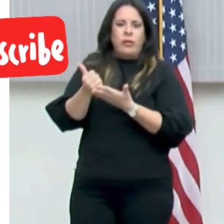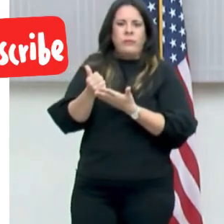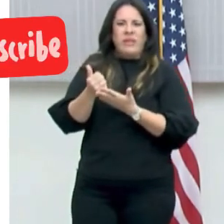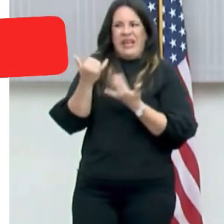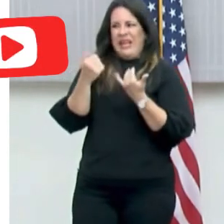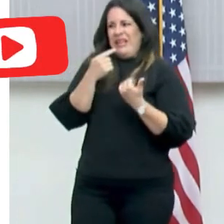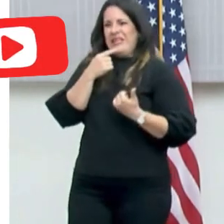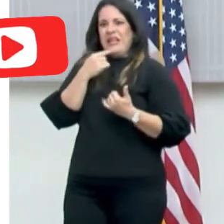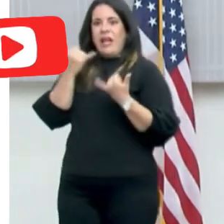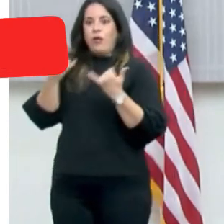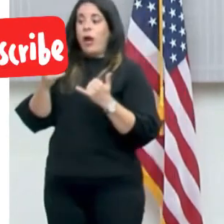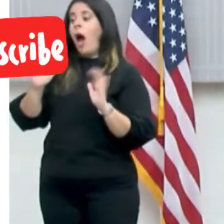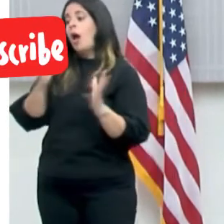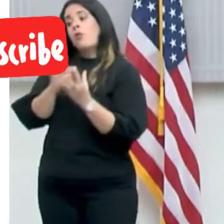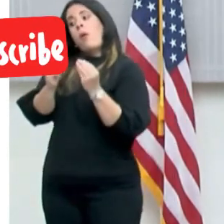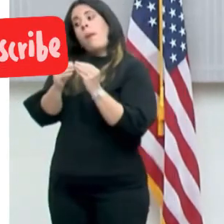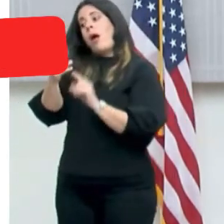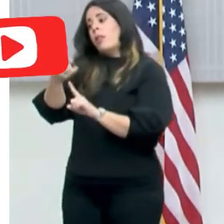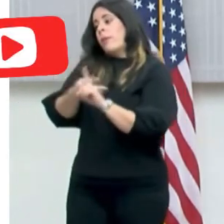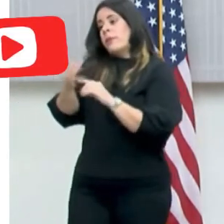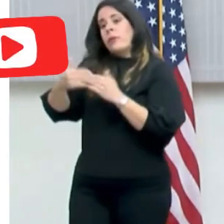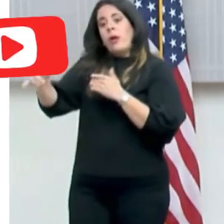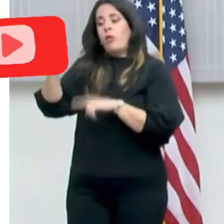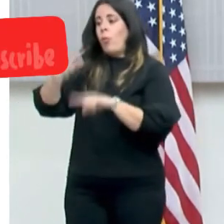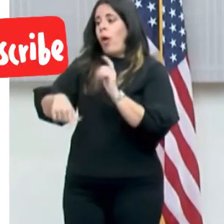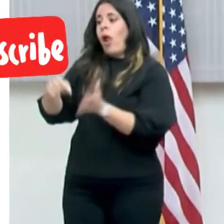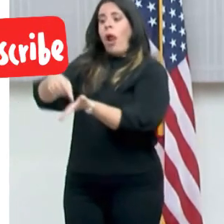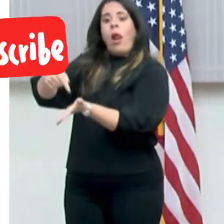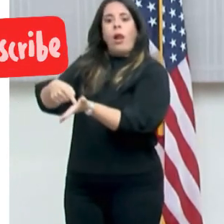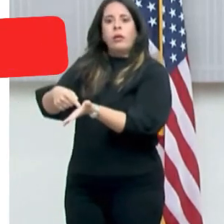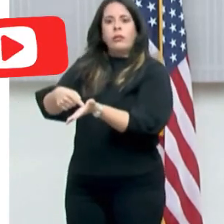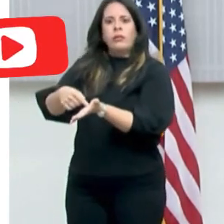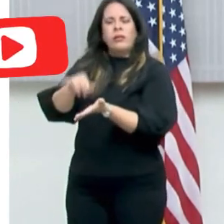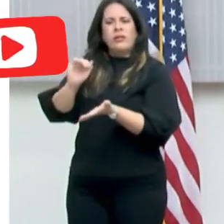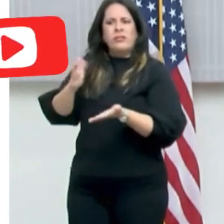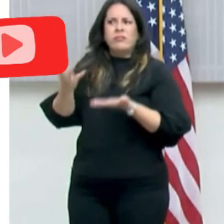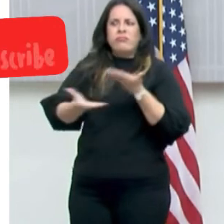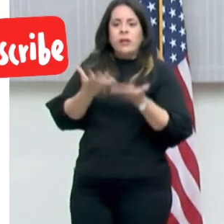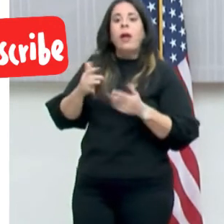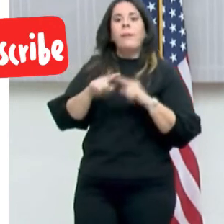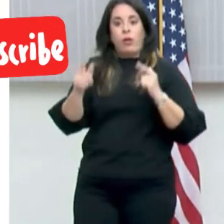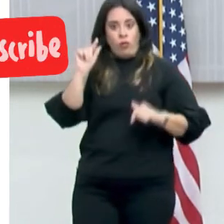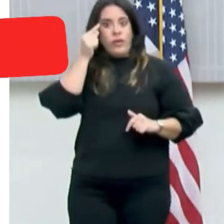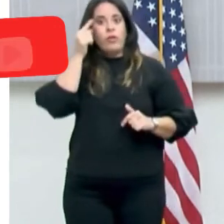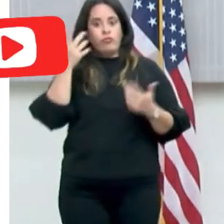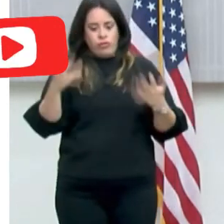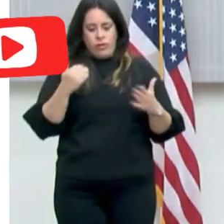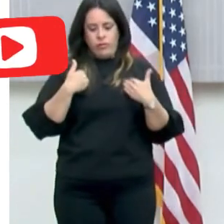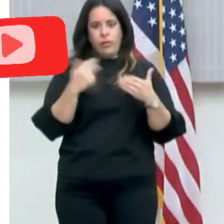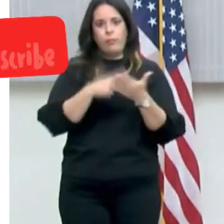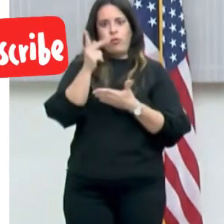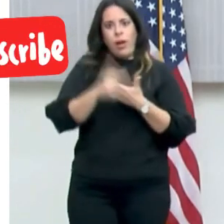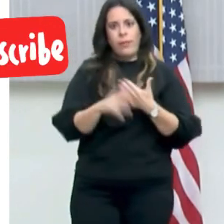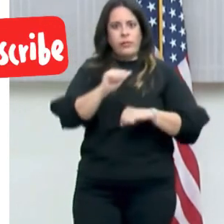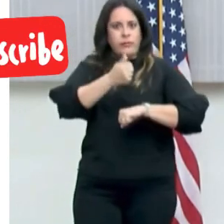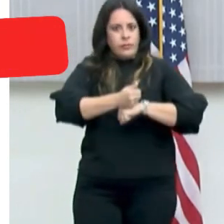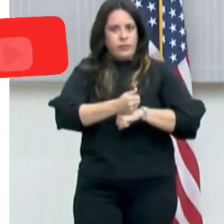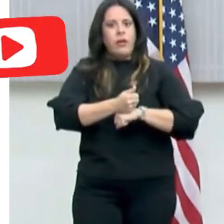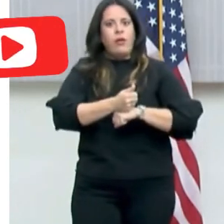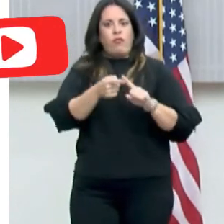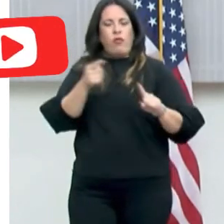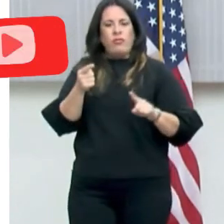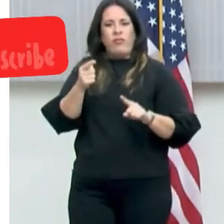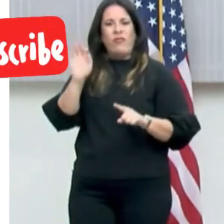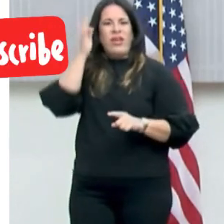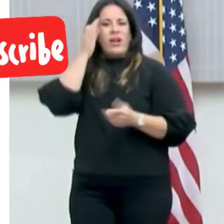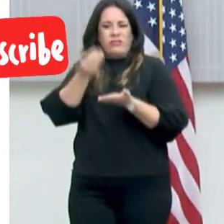puedes cobrar por tres meses. Es una carga muy onerosa. Pero el gobierno está ahí. Como dije, tenemos un programa que lo hemos establecido con fondos